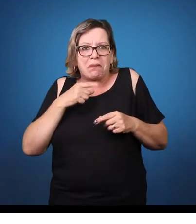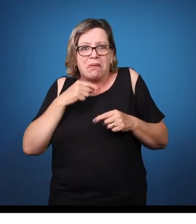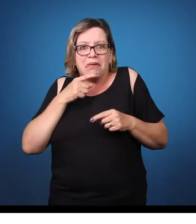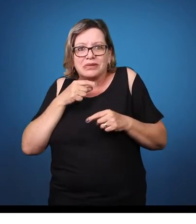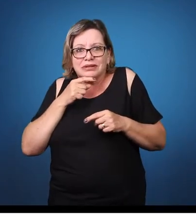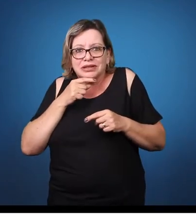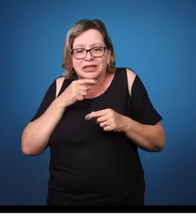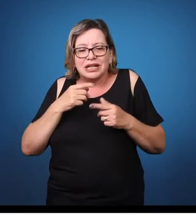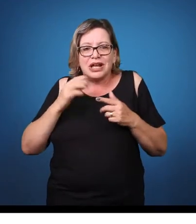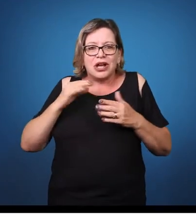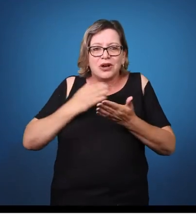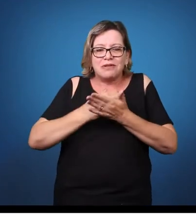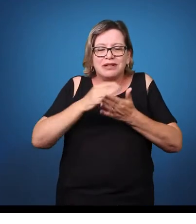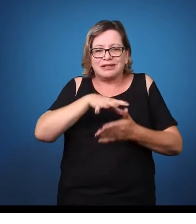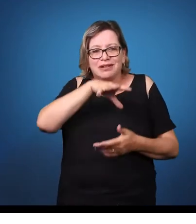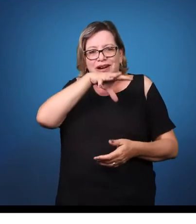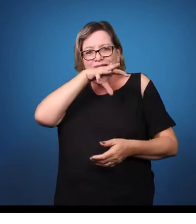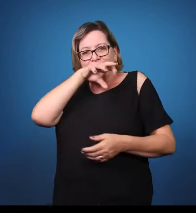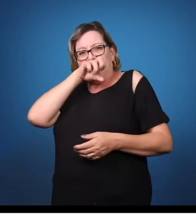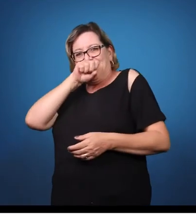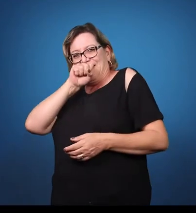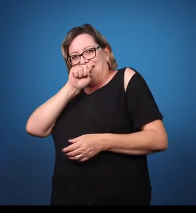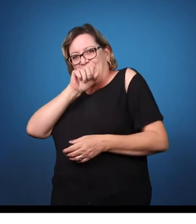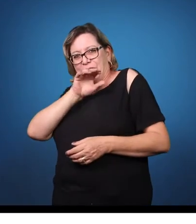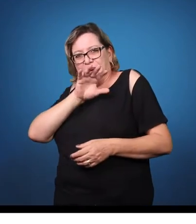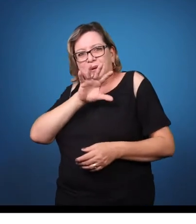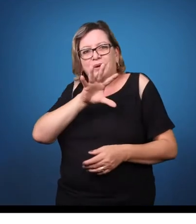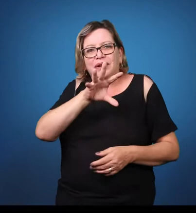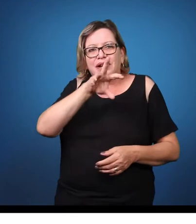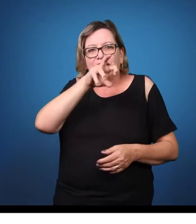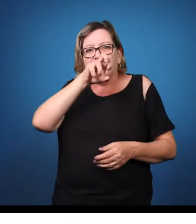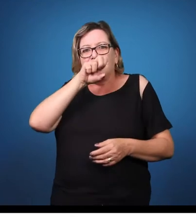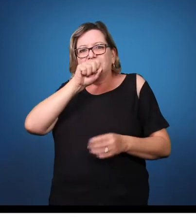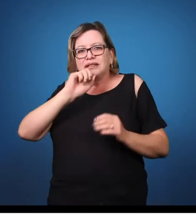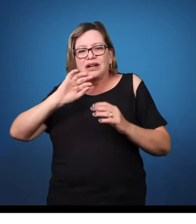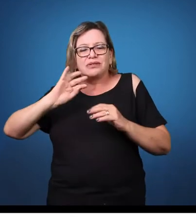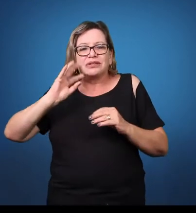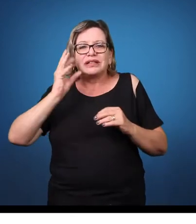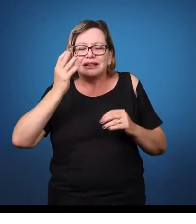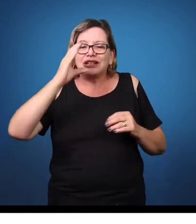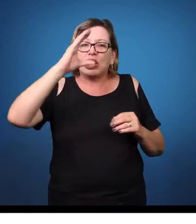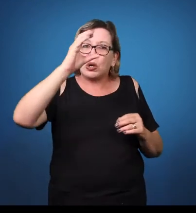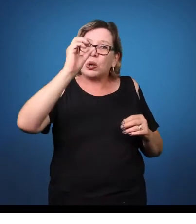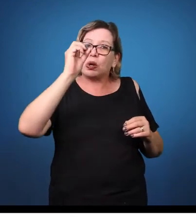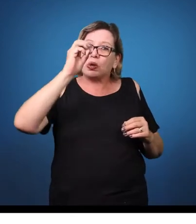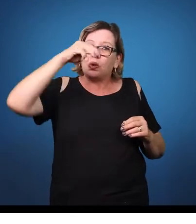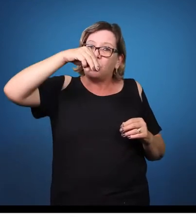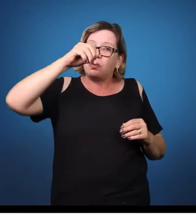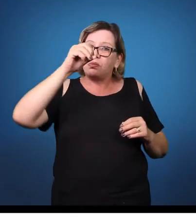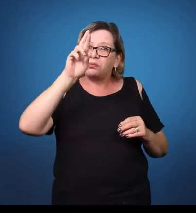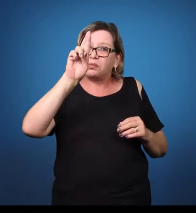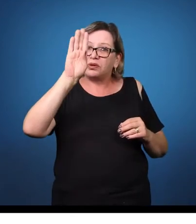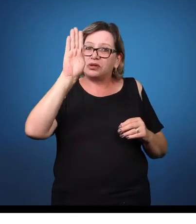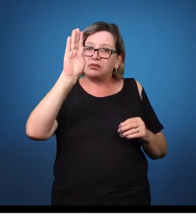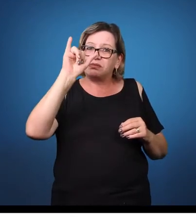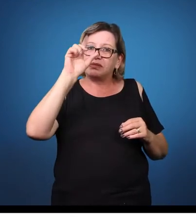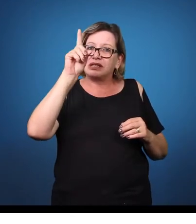na questão da respiração, na questão da fala, da atenção, da aprendizagem, do sono. Então, as